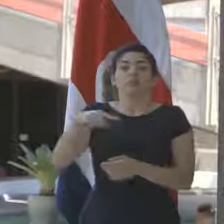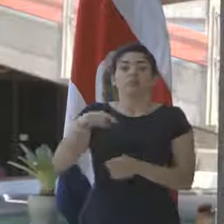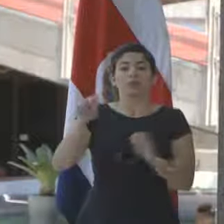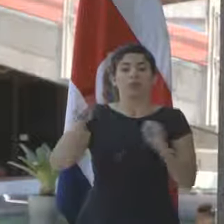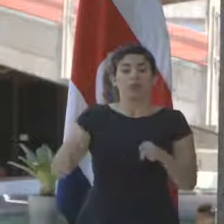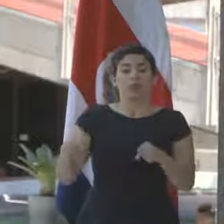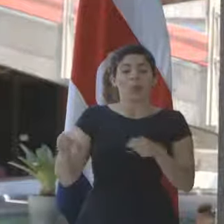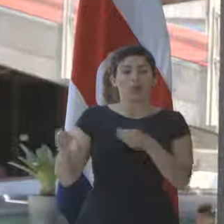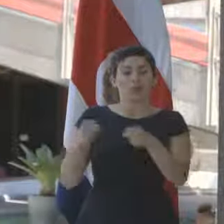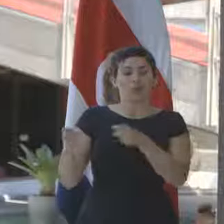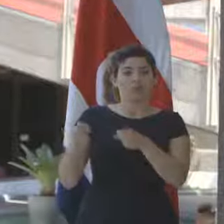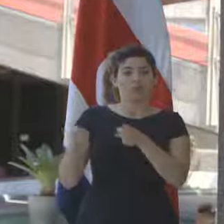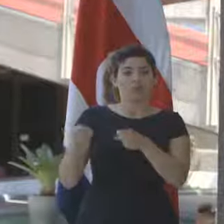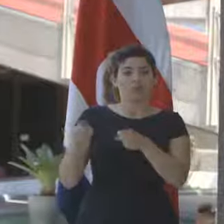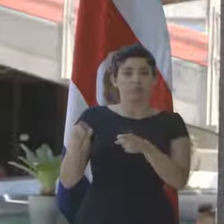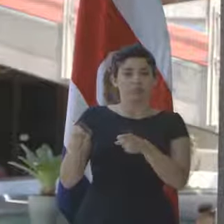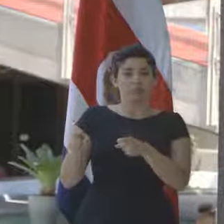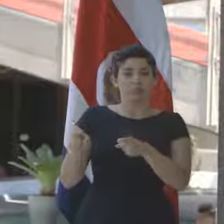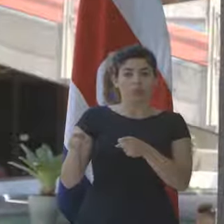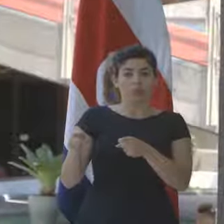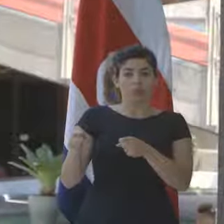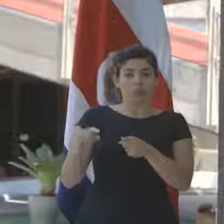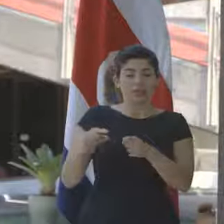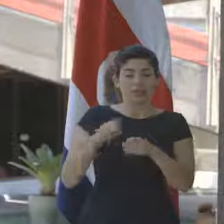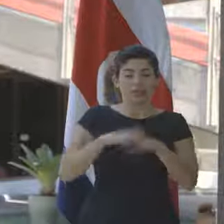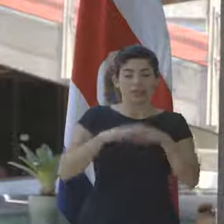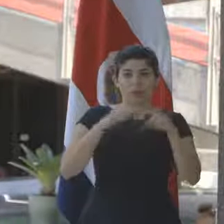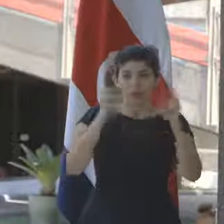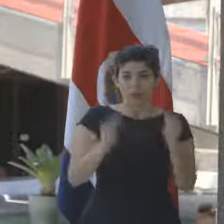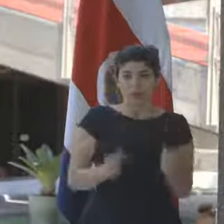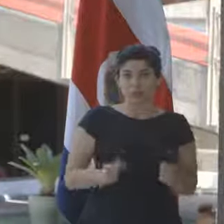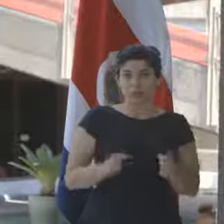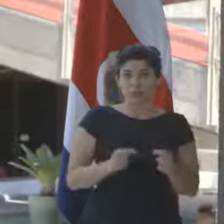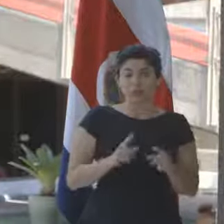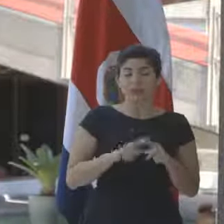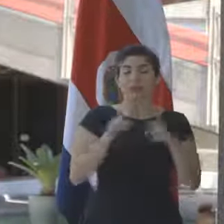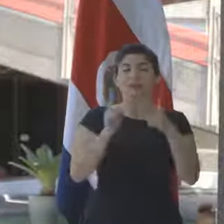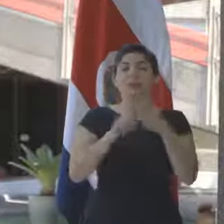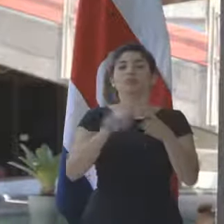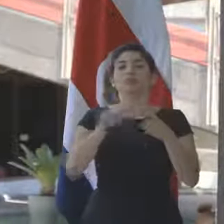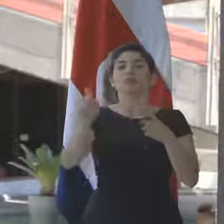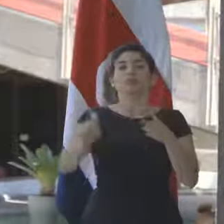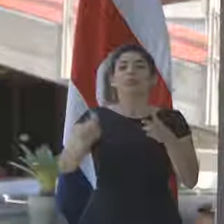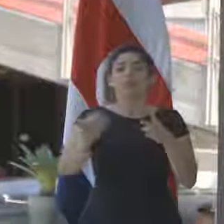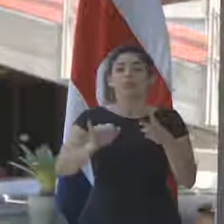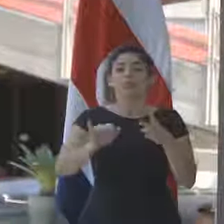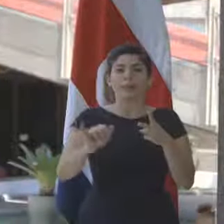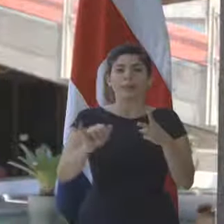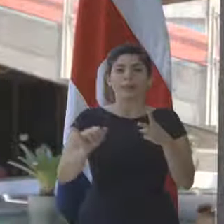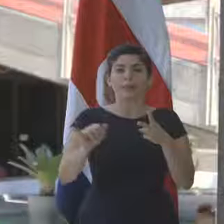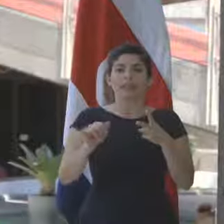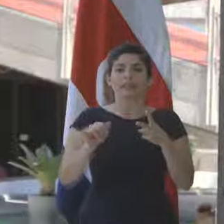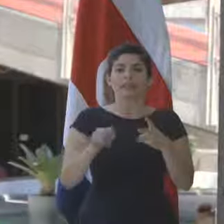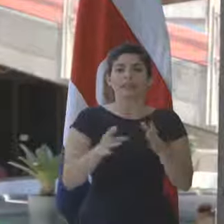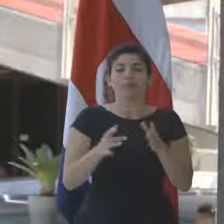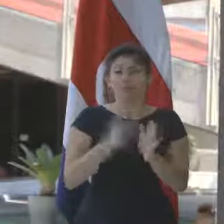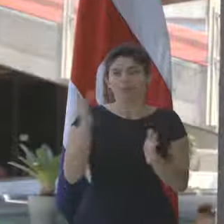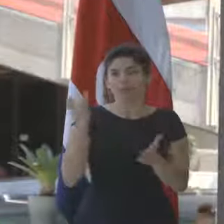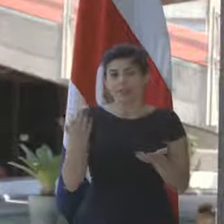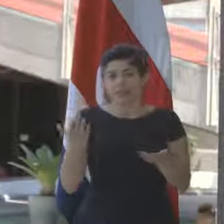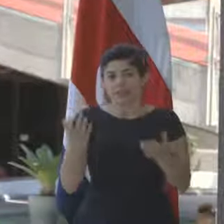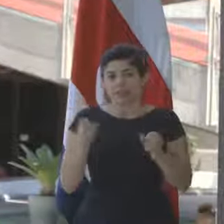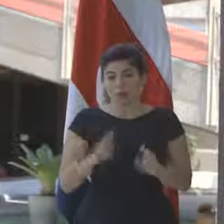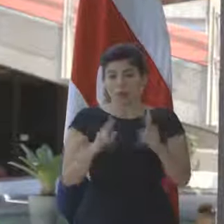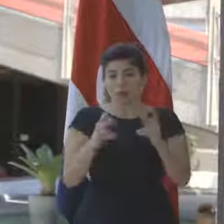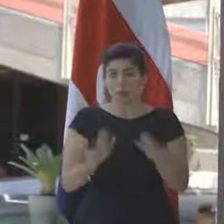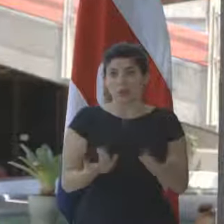maniobrar en esa definición del presupuesto? La otra consulta también, aprovechando la